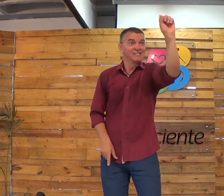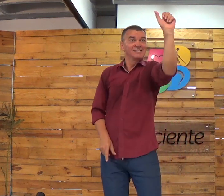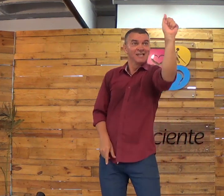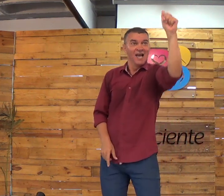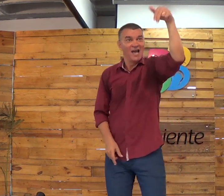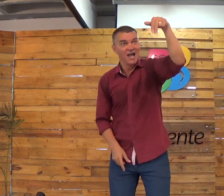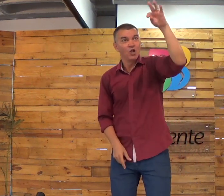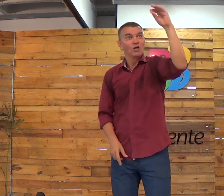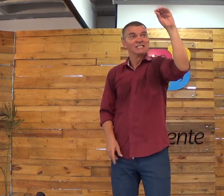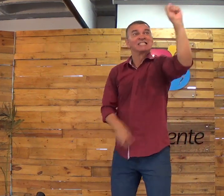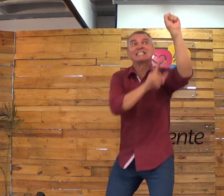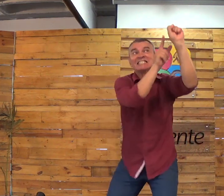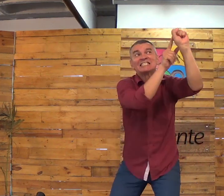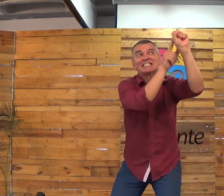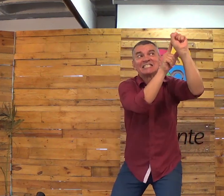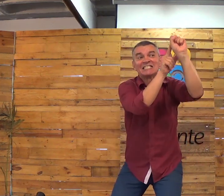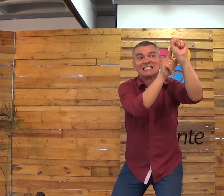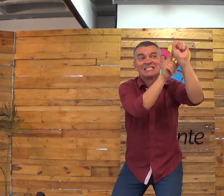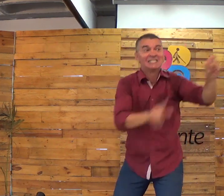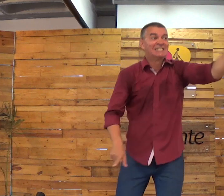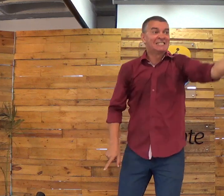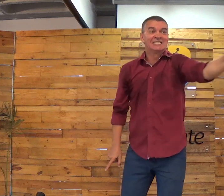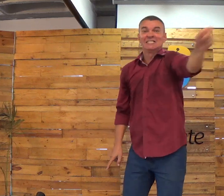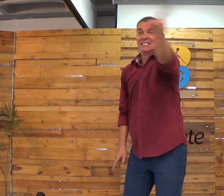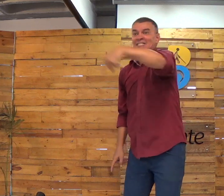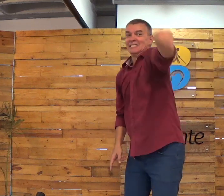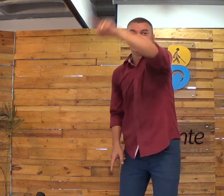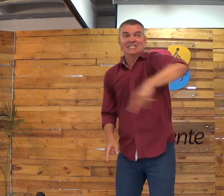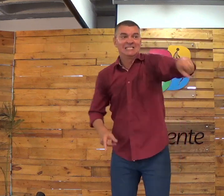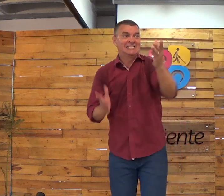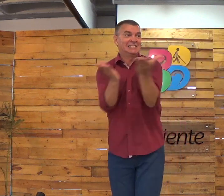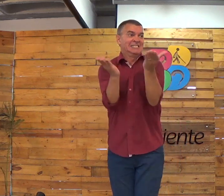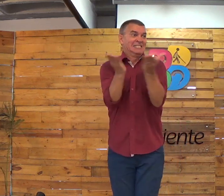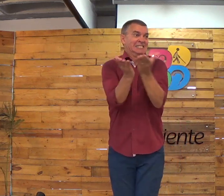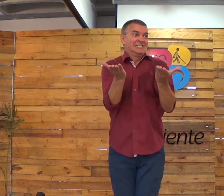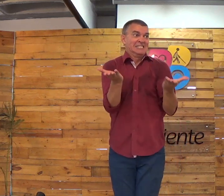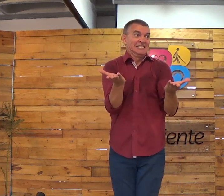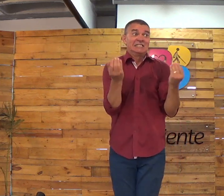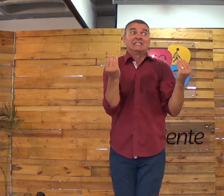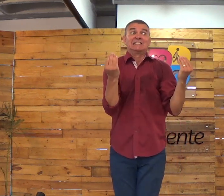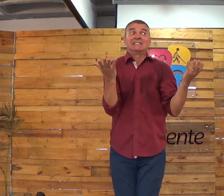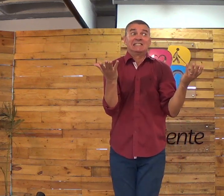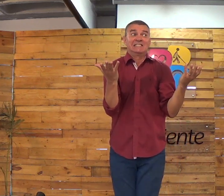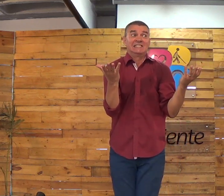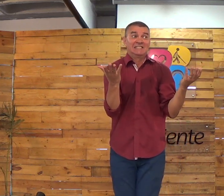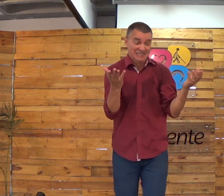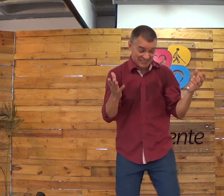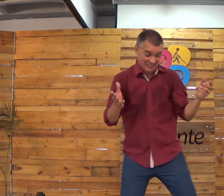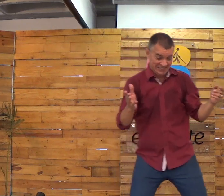Se eu sou cristão, eu sou santo e se nós somos de Jesus, somos santos.